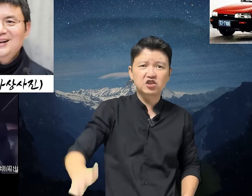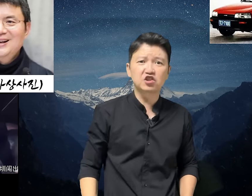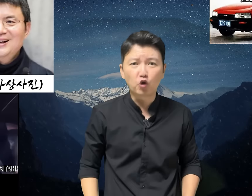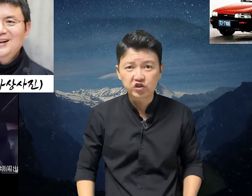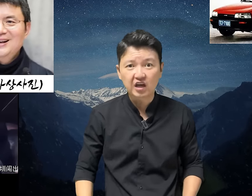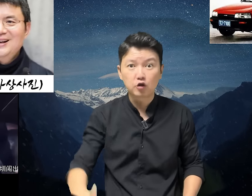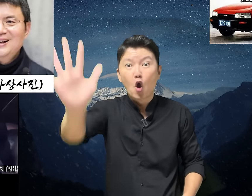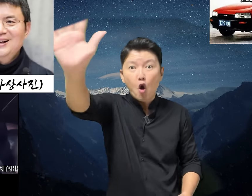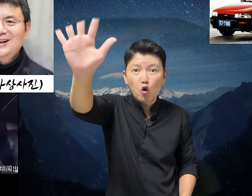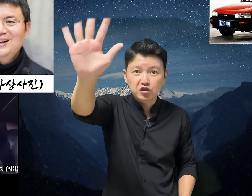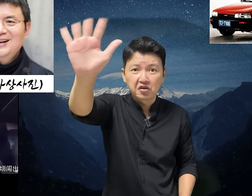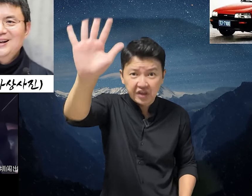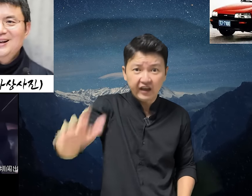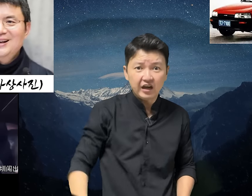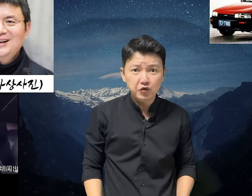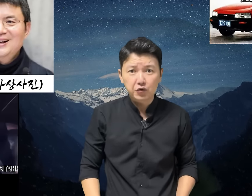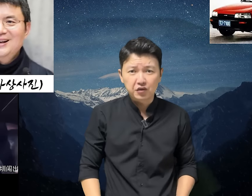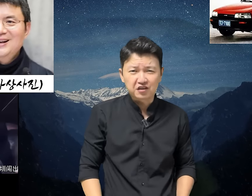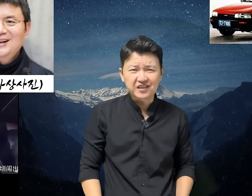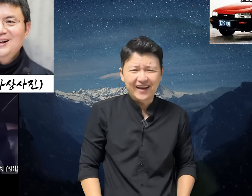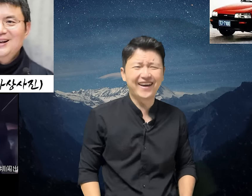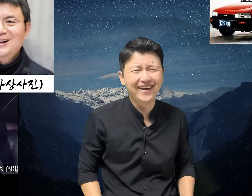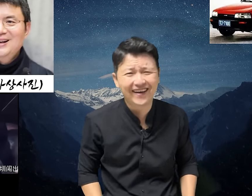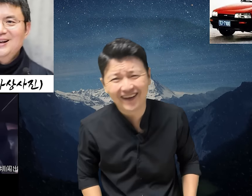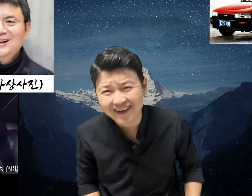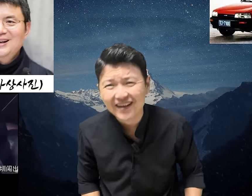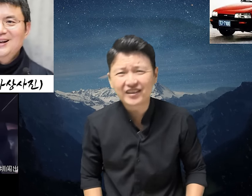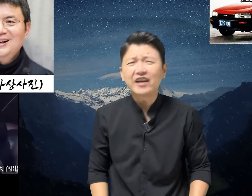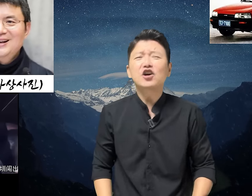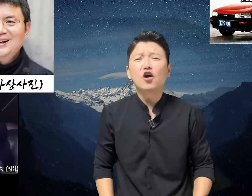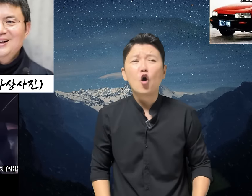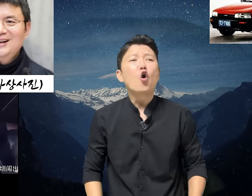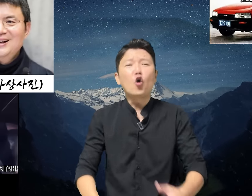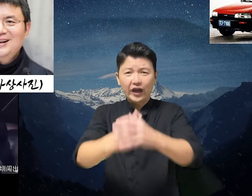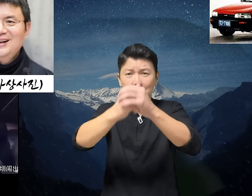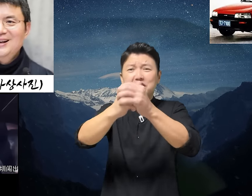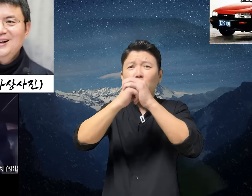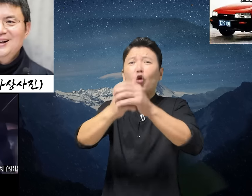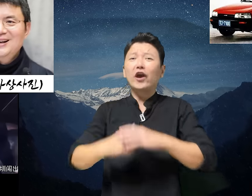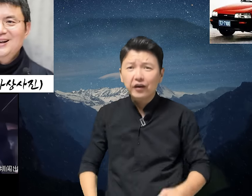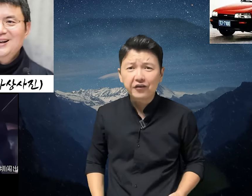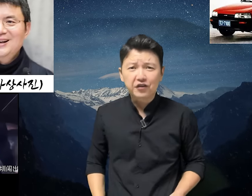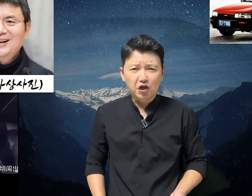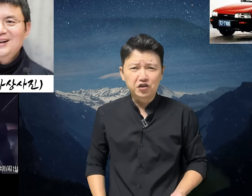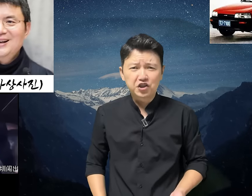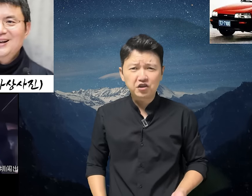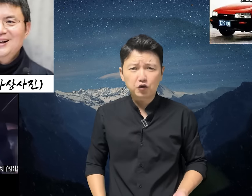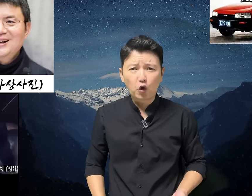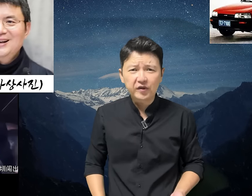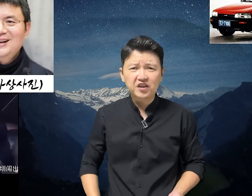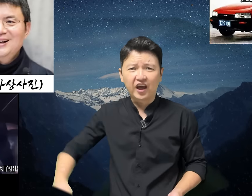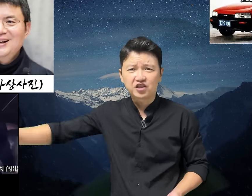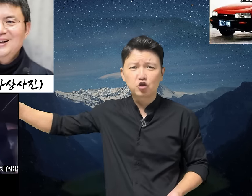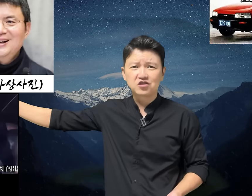승용차를 5천대라네요. 그러자 헤헤헤헤헤, 딸거, 오해입니다, 오해요. 저희 시에서 요번에 택시로 쓸